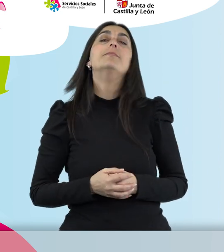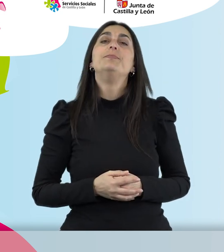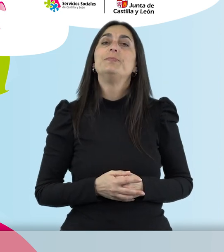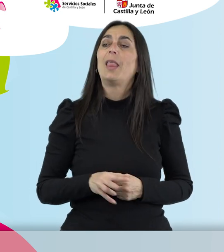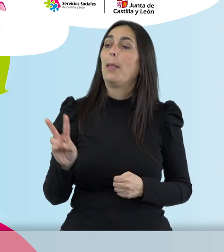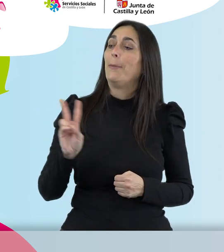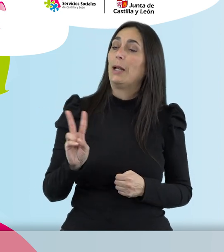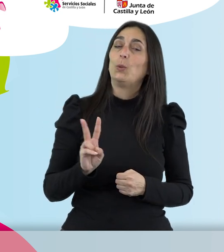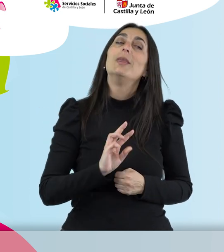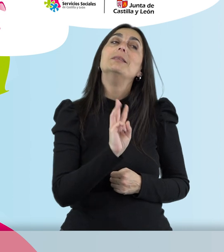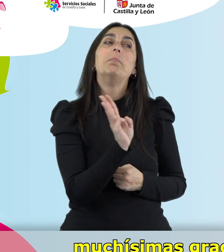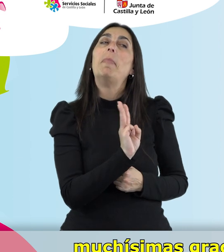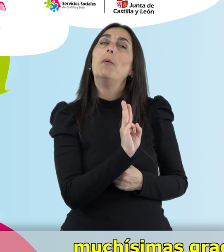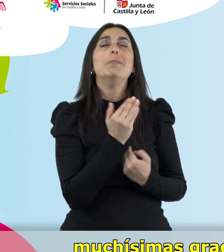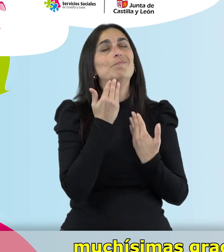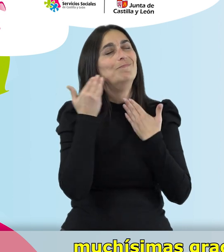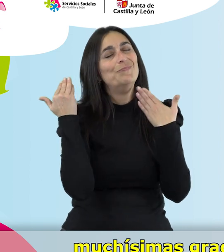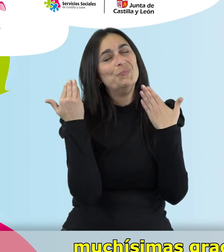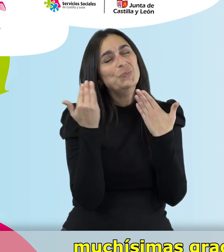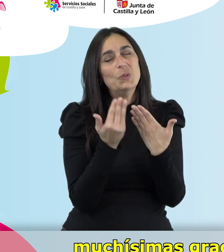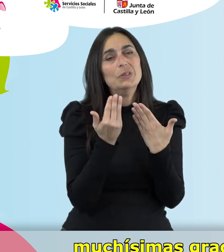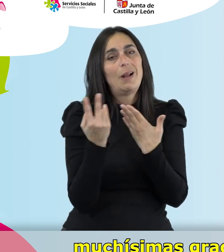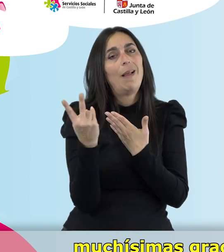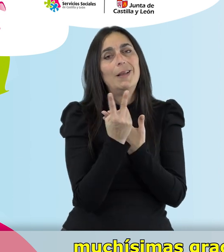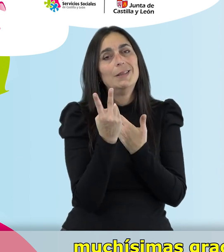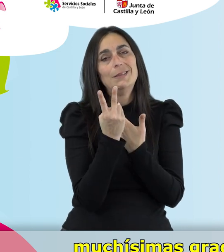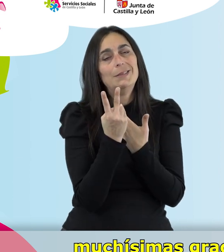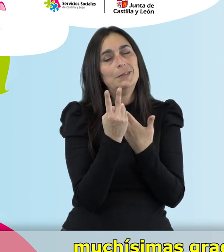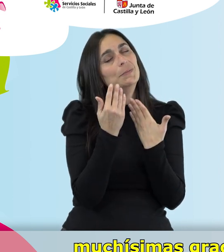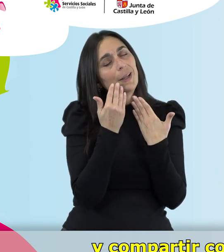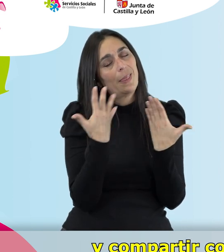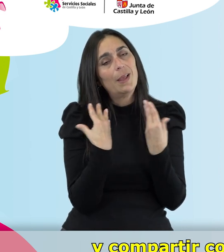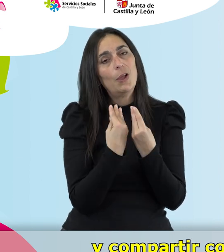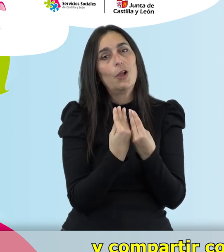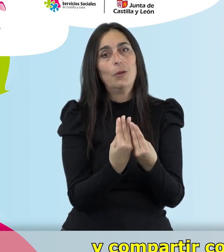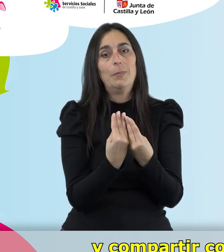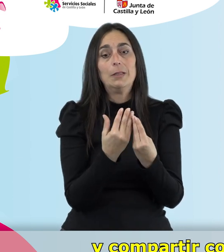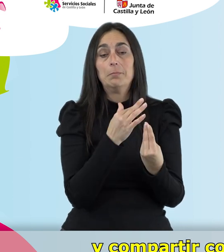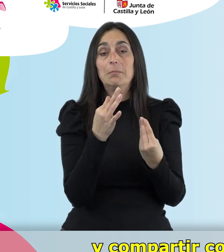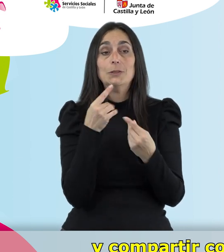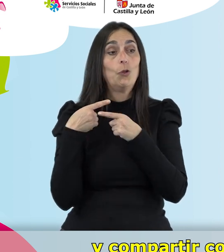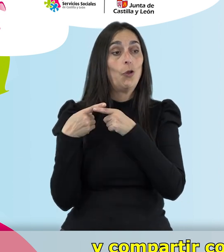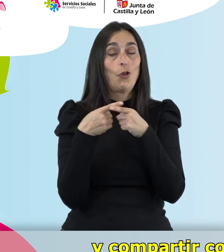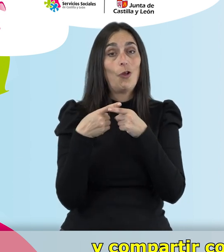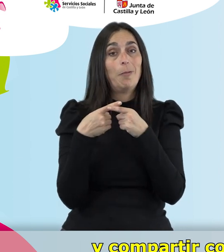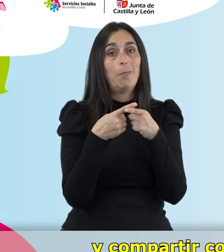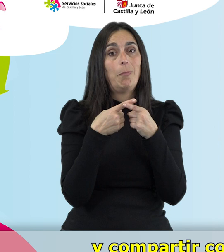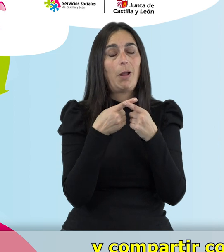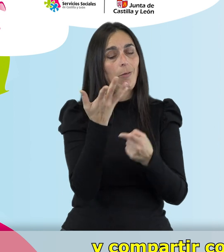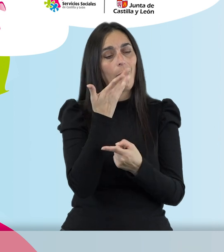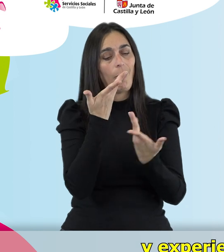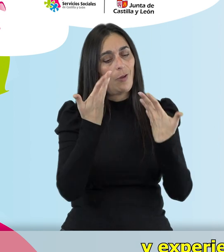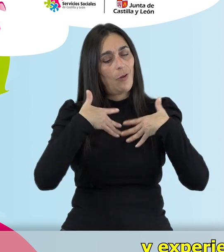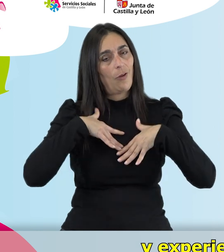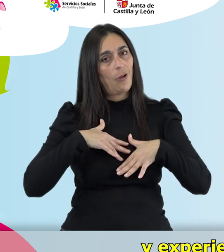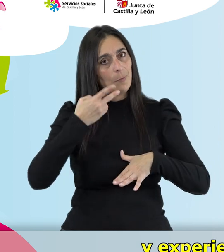Virtudes, Pauli, muchísimas gracias a las dos por acompañarnos y compartir con nosotros vuestro